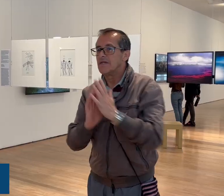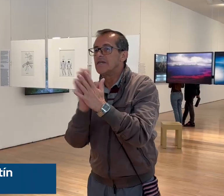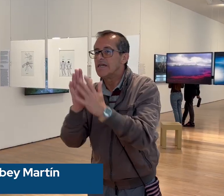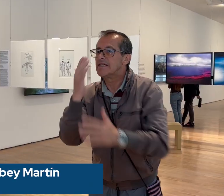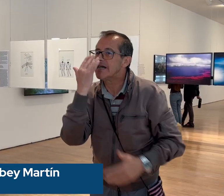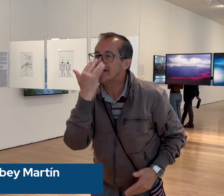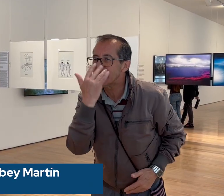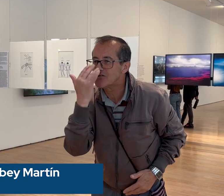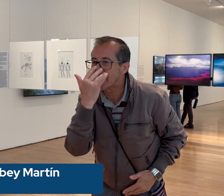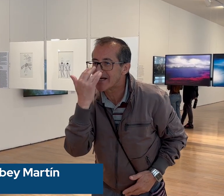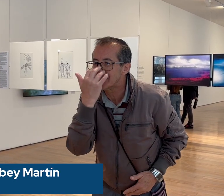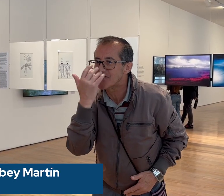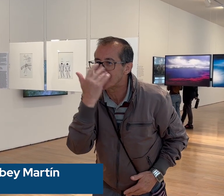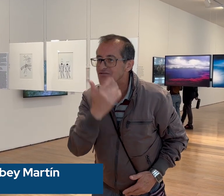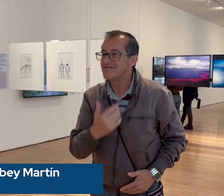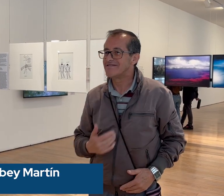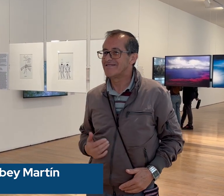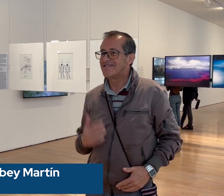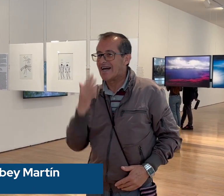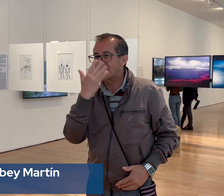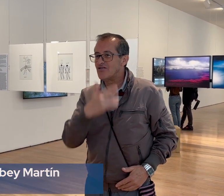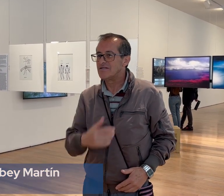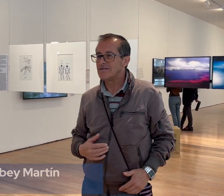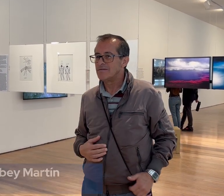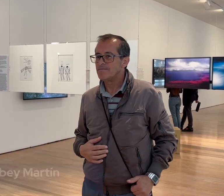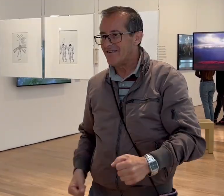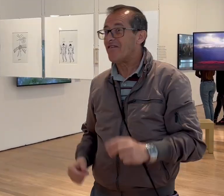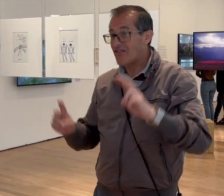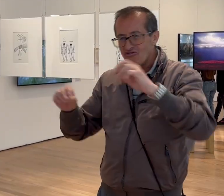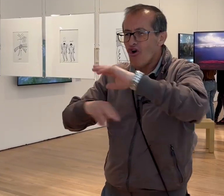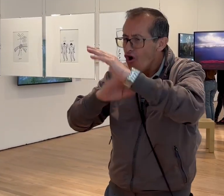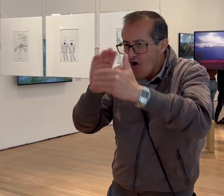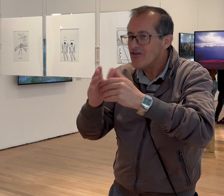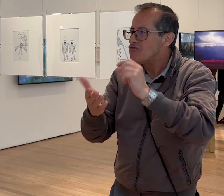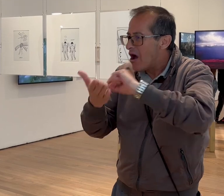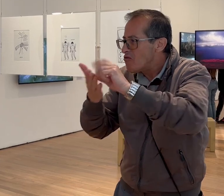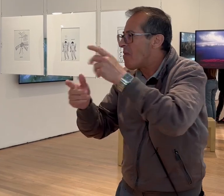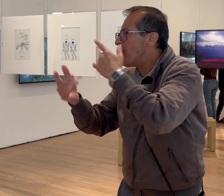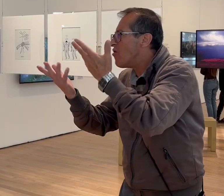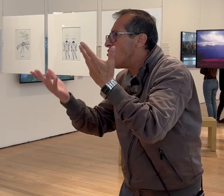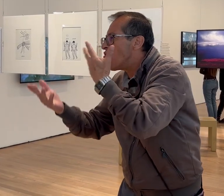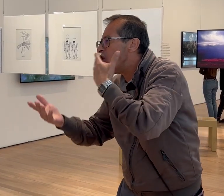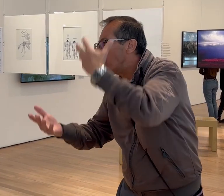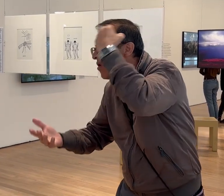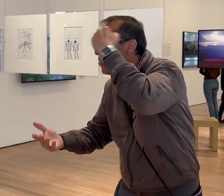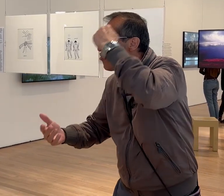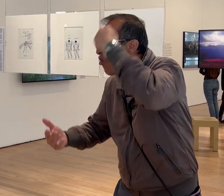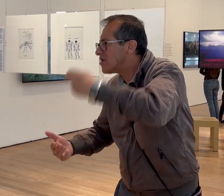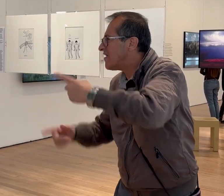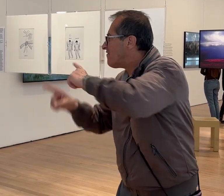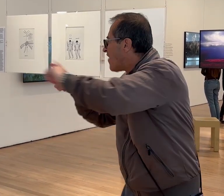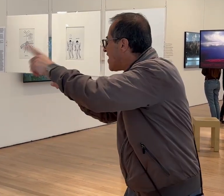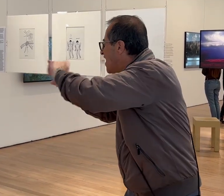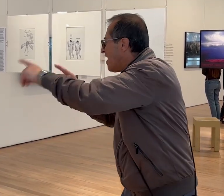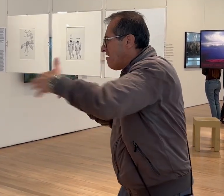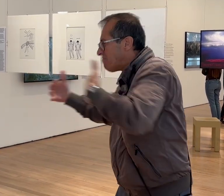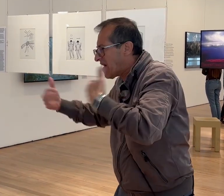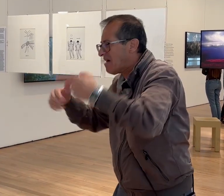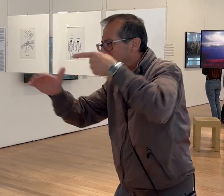Mi seña es esta y soy Carlos Norbey Martín Si, nos contaron de toda la historia de este grupo indígena, sus costumbres